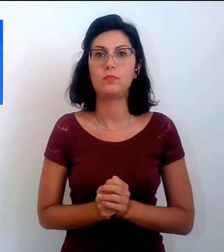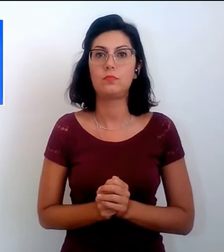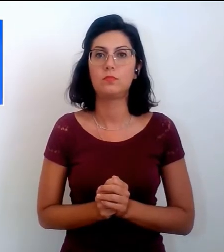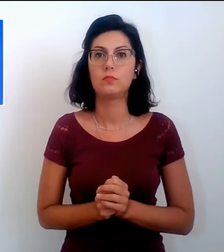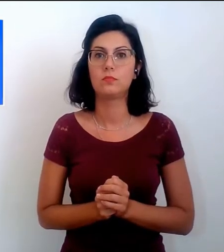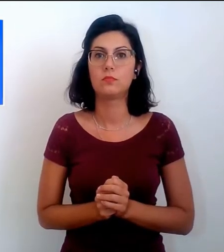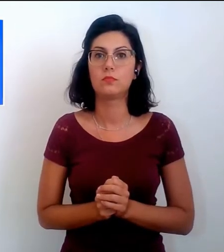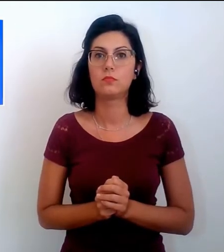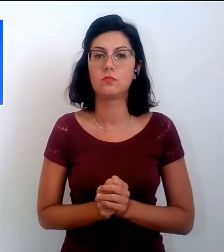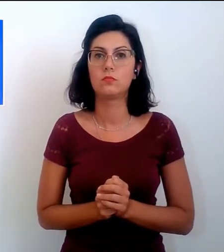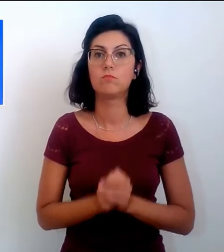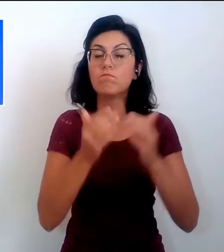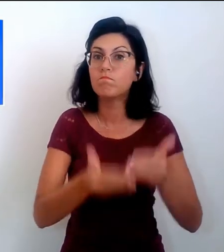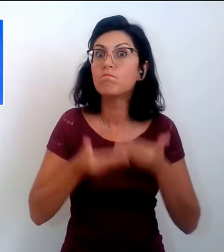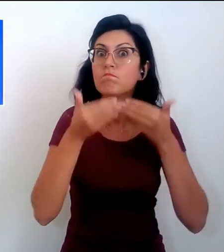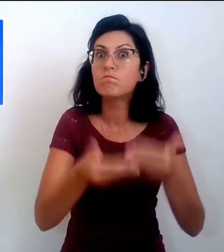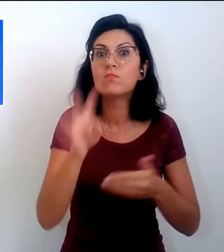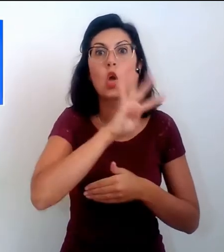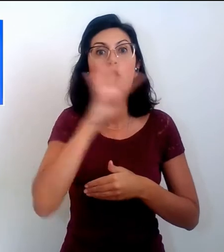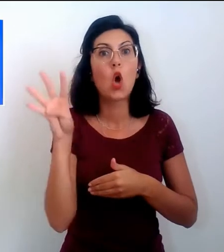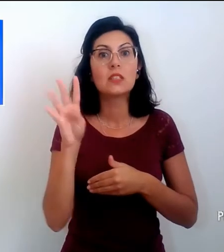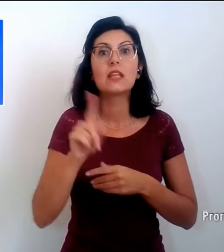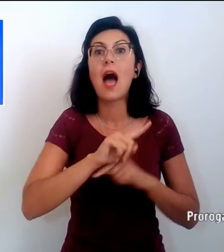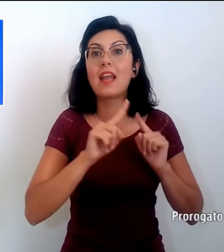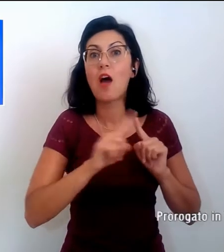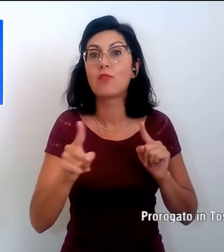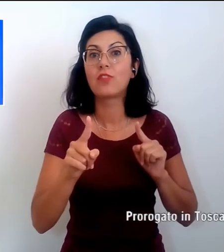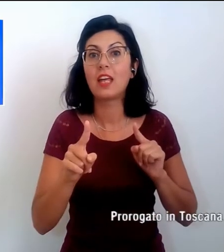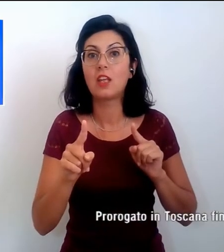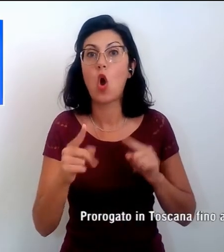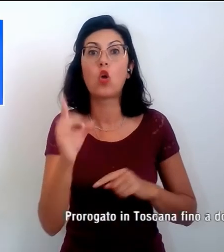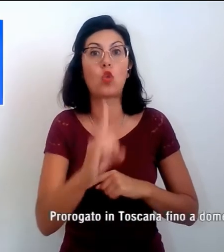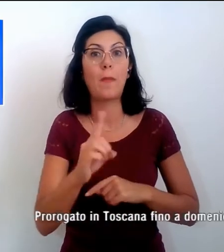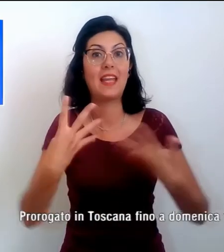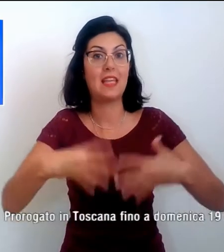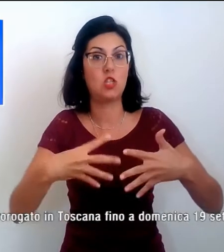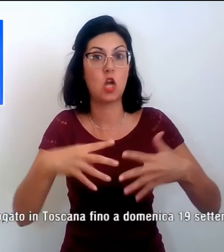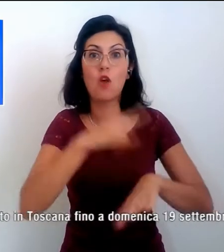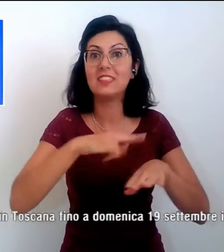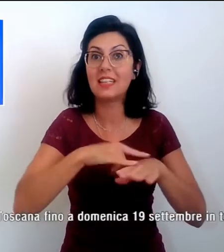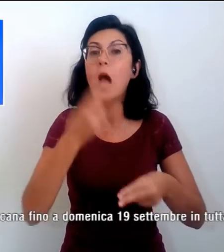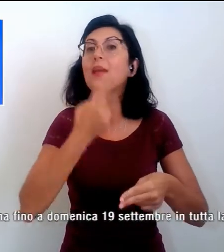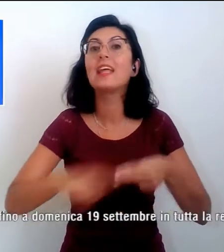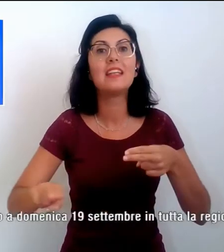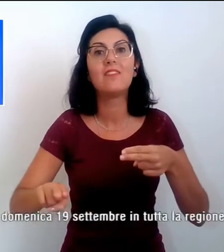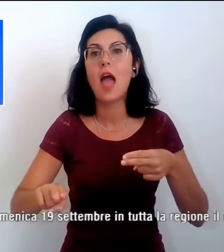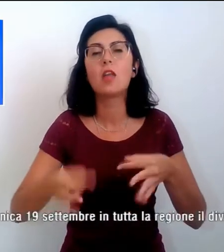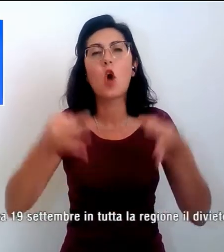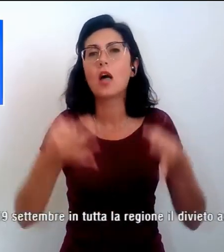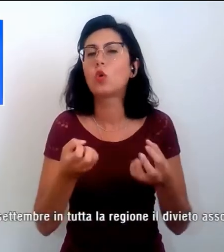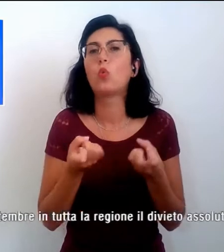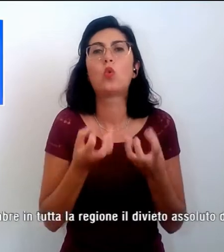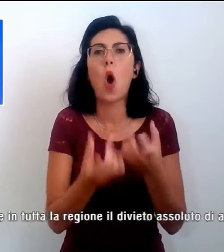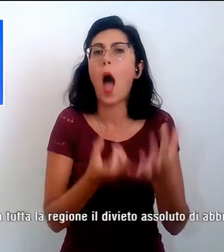È prorogato in Toscana fino a domenica 19 settembre in tutta la regione il divieto assoluto di abbruciamento di residui